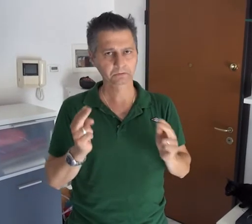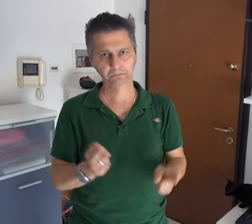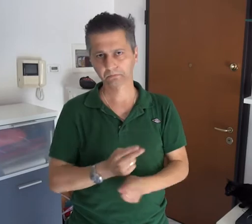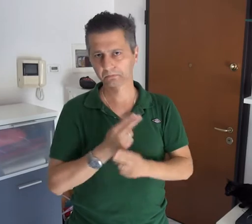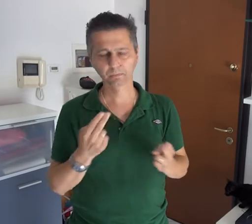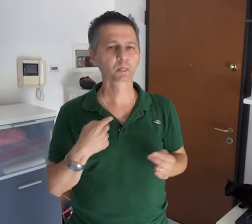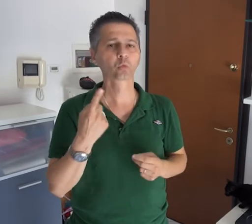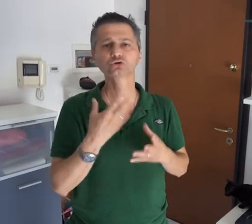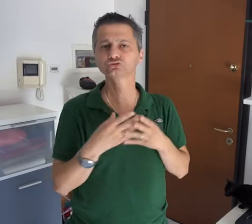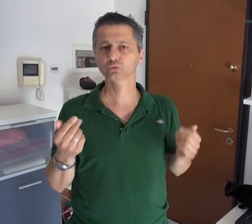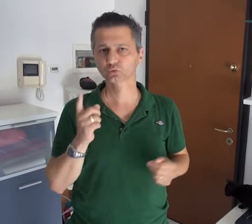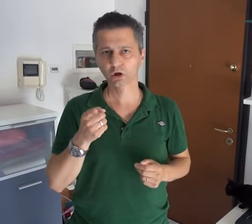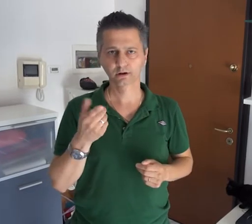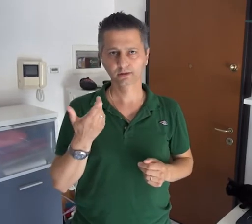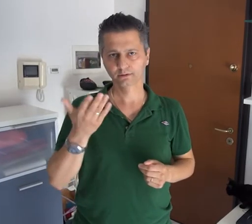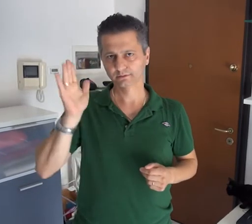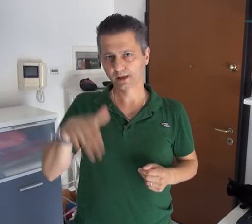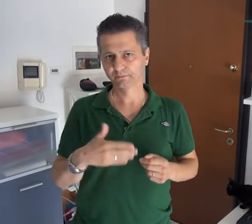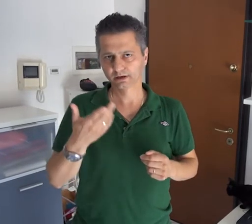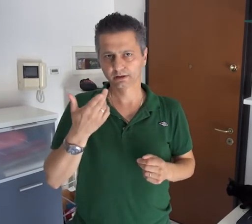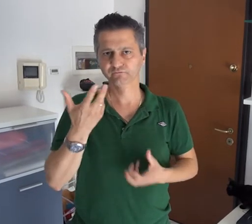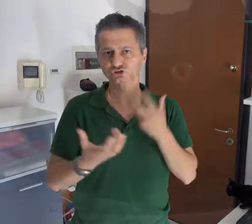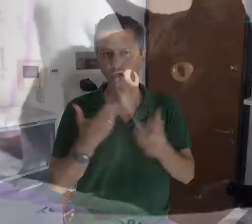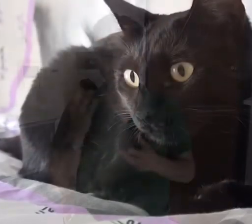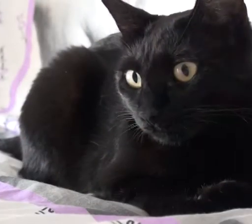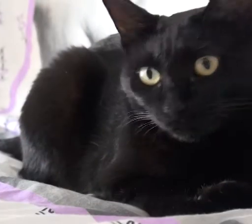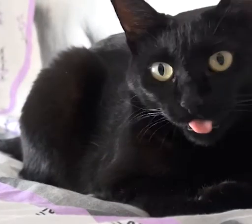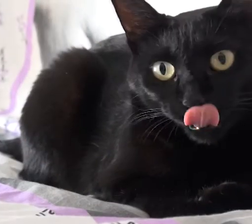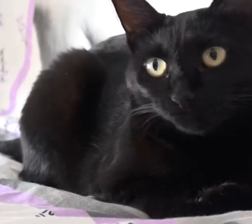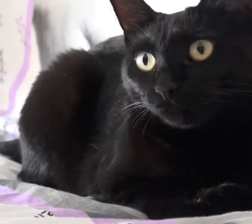Però io ho detto no è impossibile, l'unica soluzione è chiamare i vigili del fuoco.